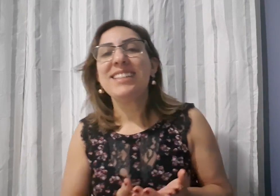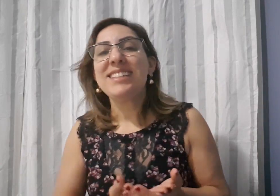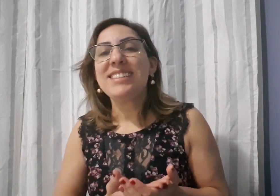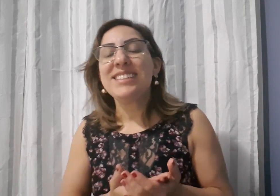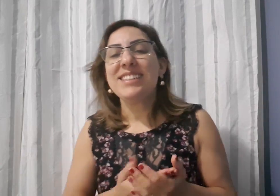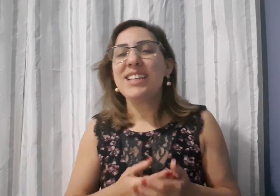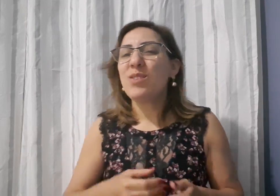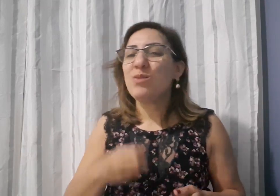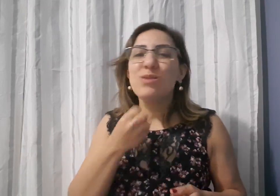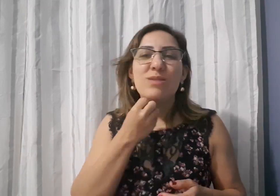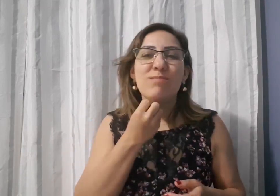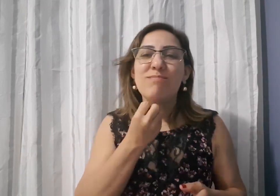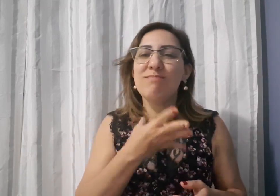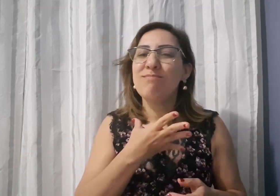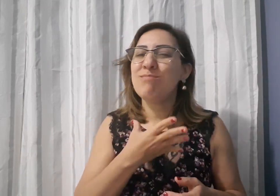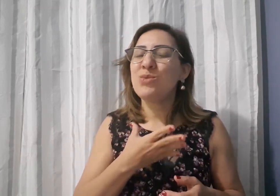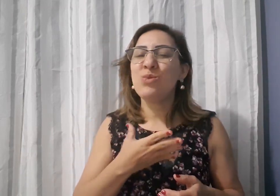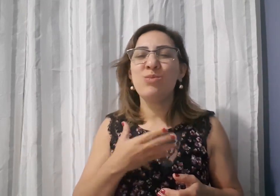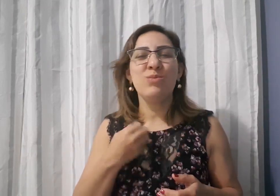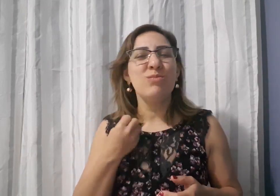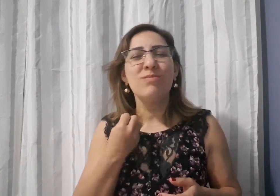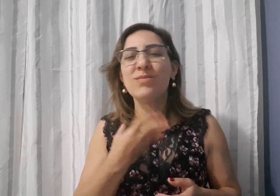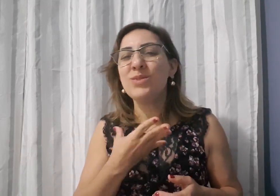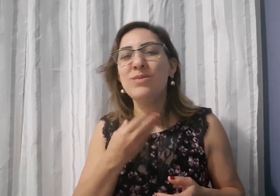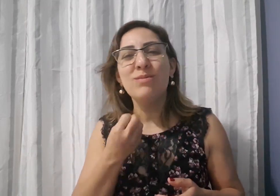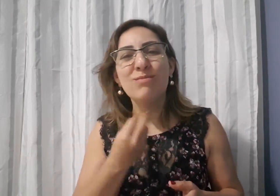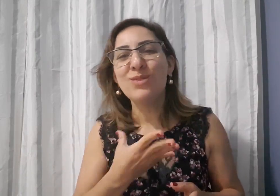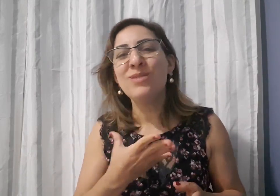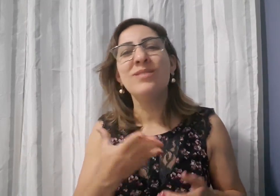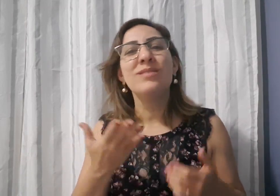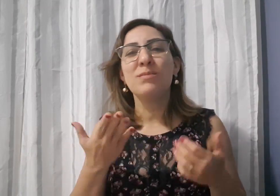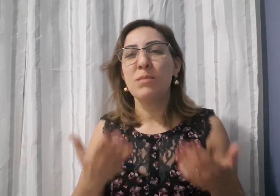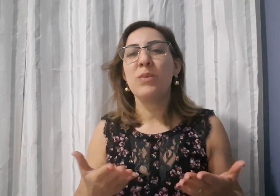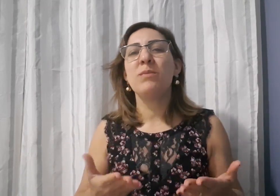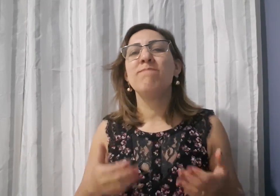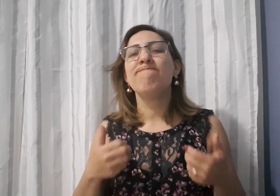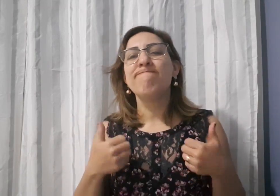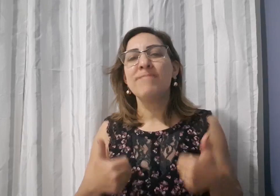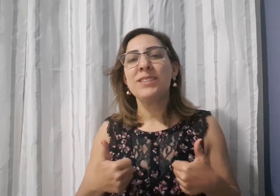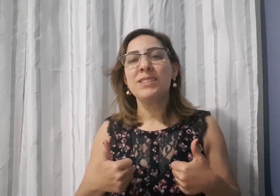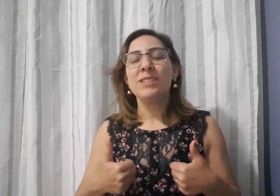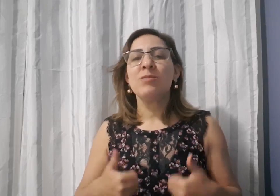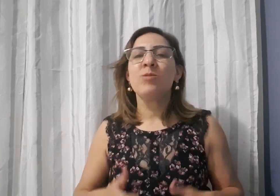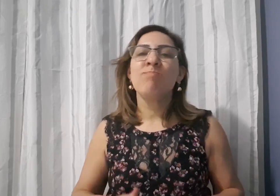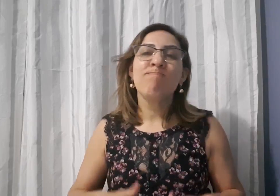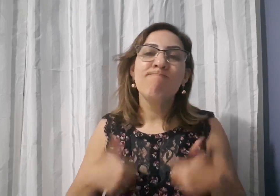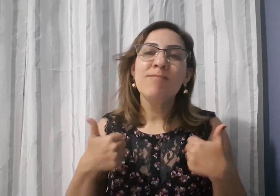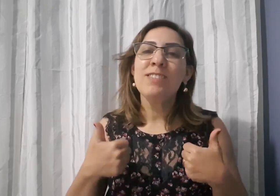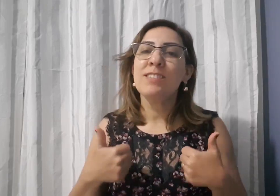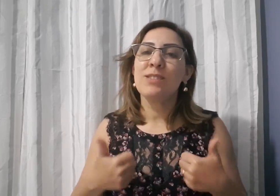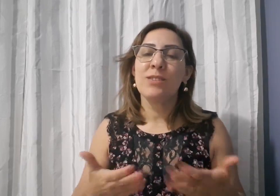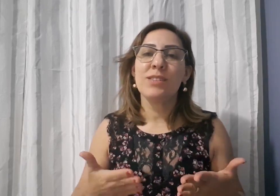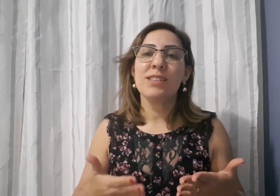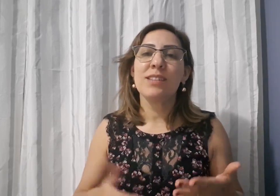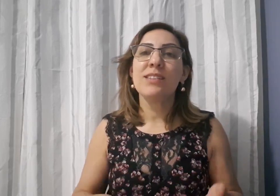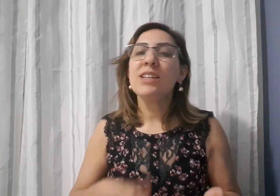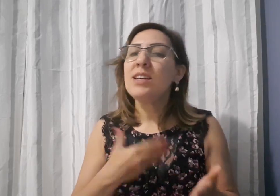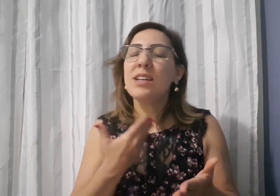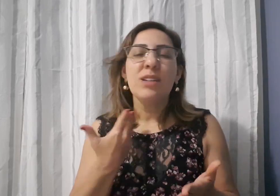mais E eu senti prazer nisso, isso foi muito bom para mim Eu gostei muito de fazer o curso De estudar, de